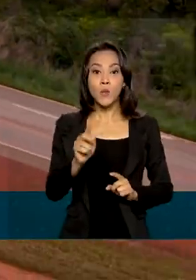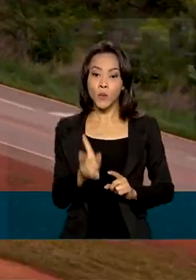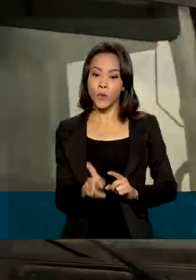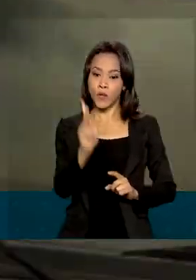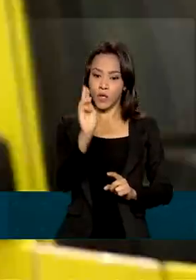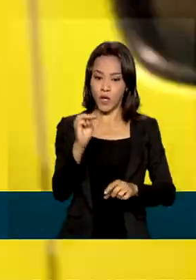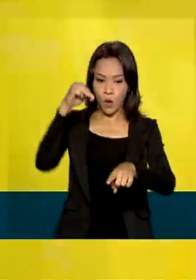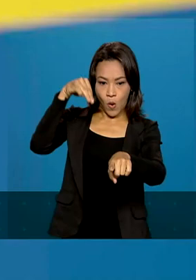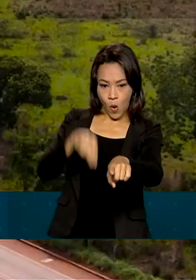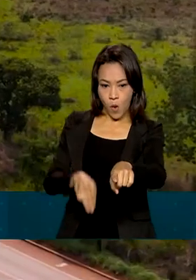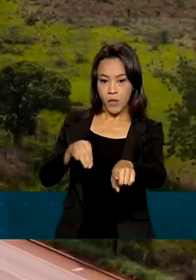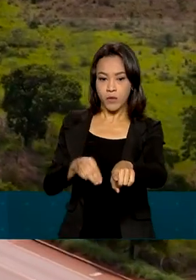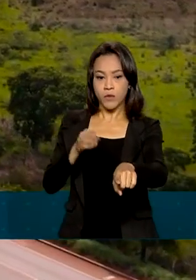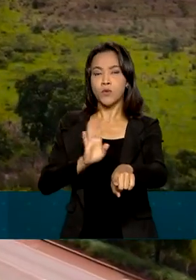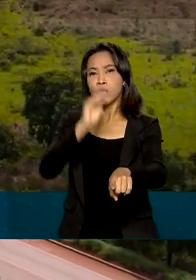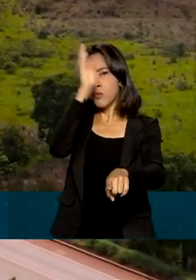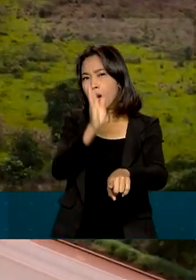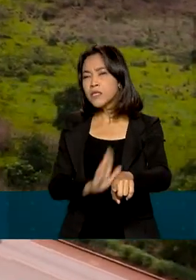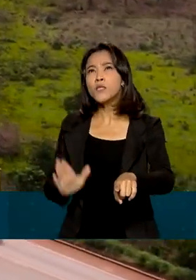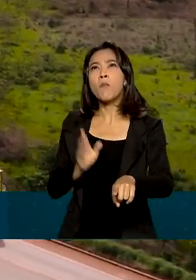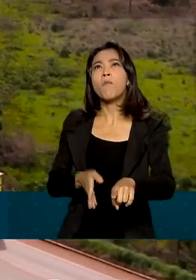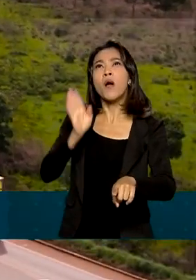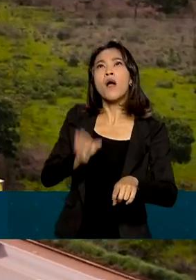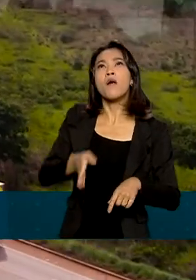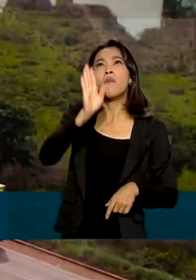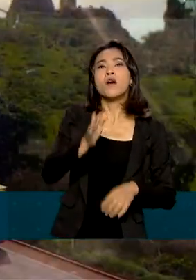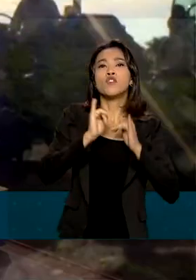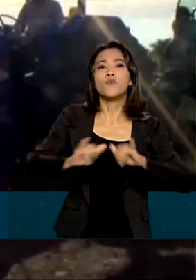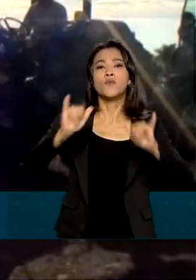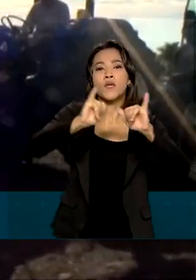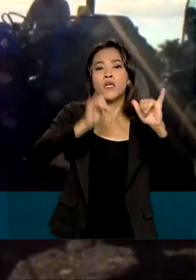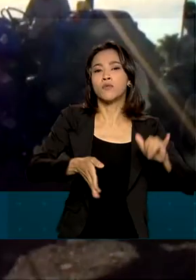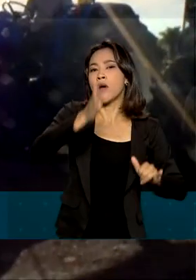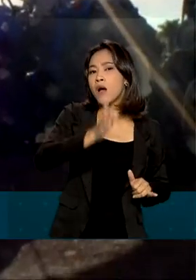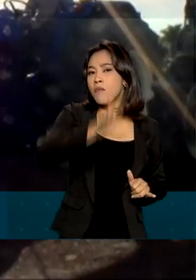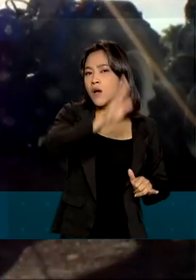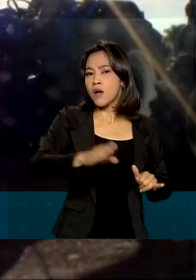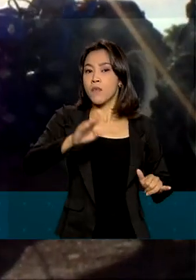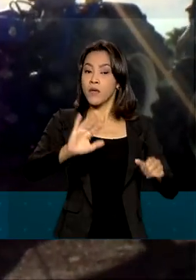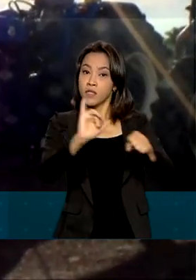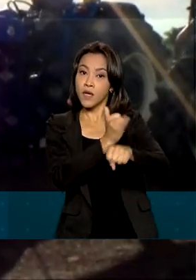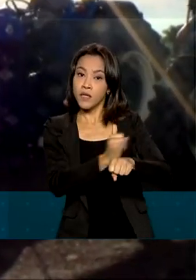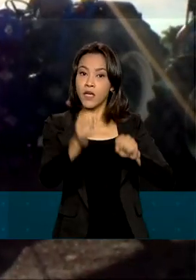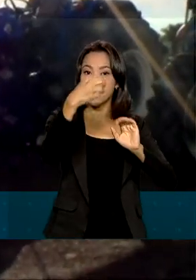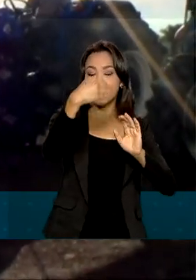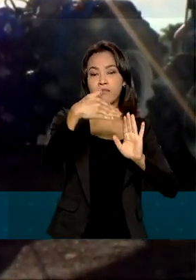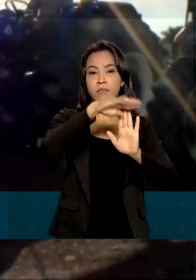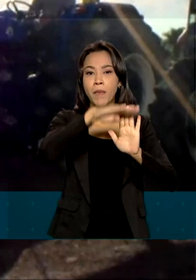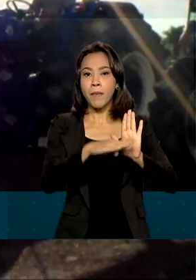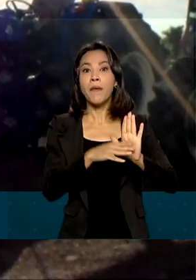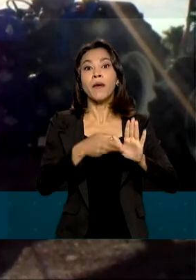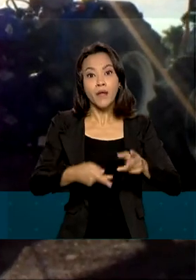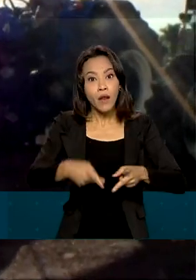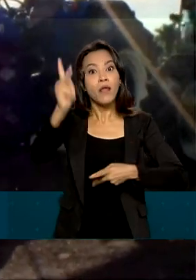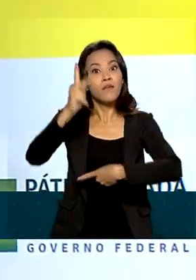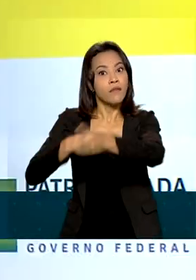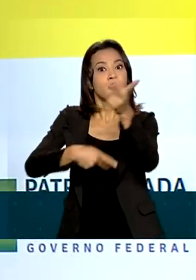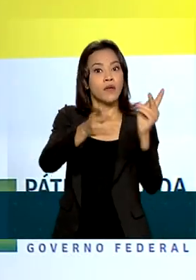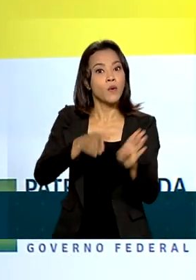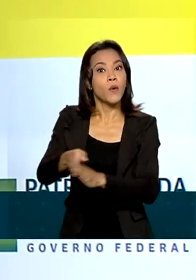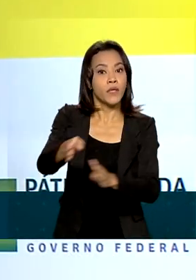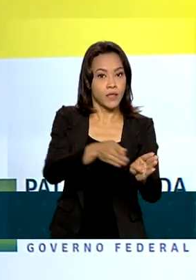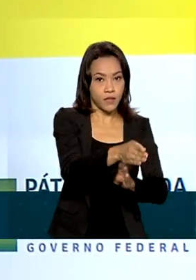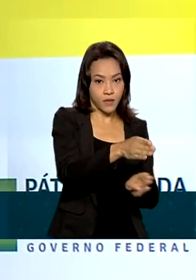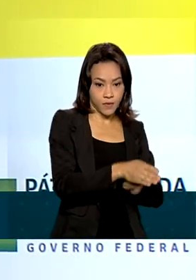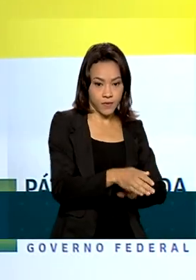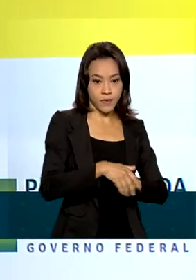polos do agronegócio no país, divulgando produtos e serviços para o setor e levando assessoria aos produtores rurais. O